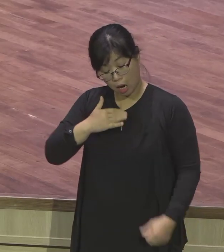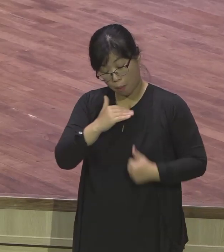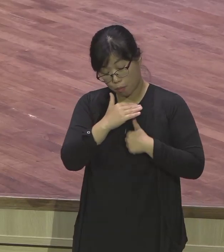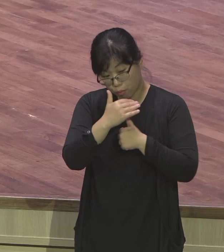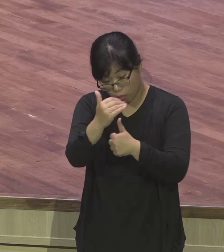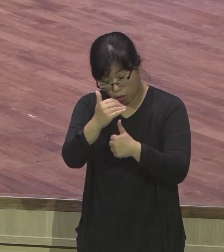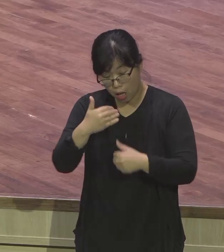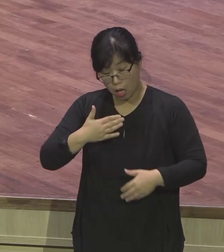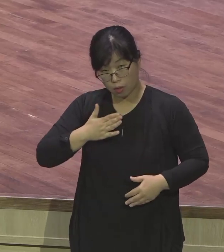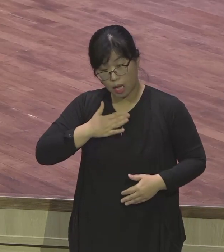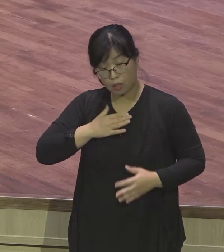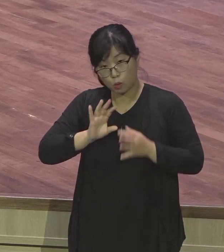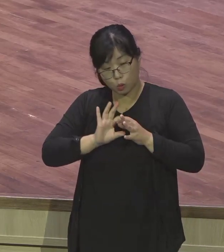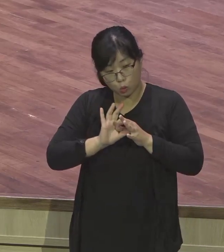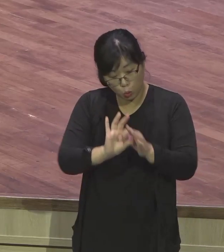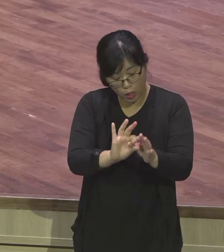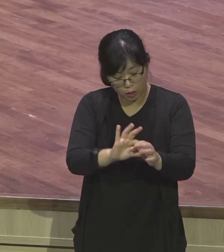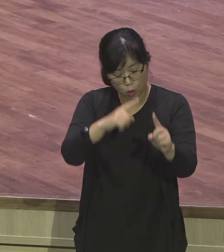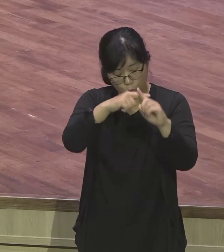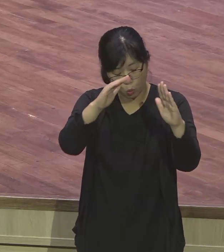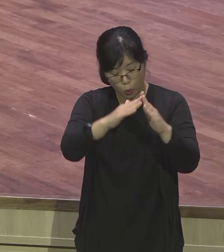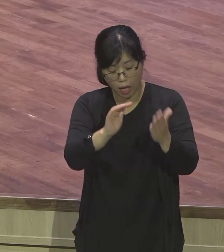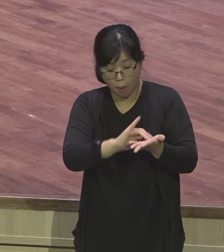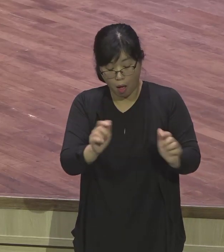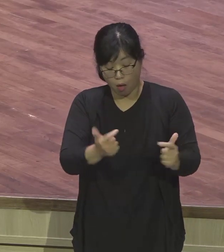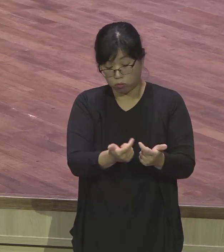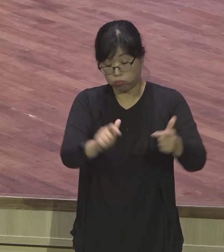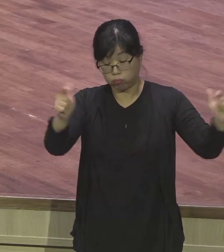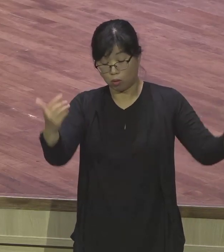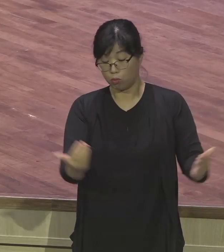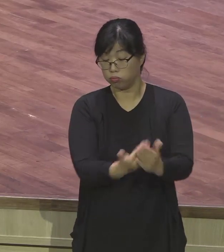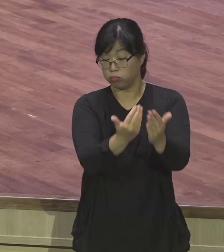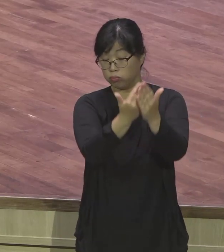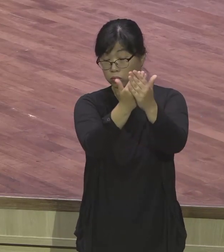그 기관이 살아나느냐 아멘